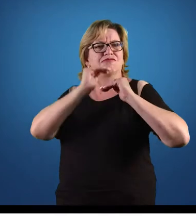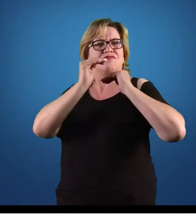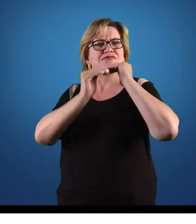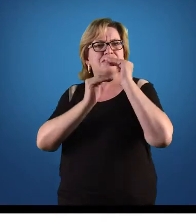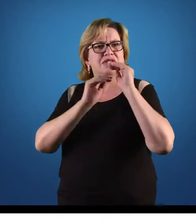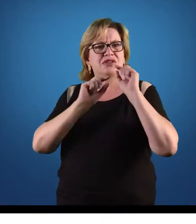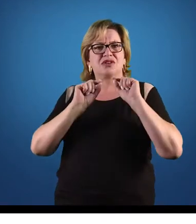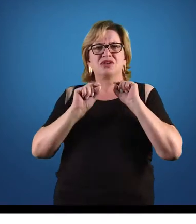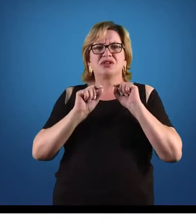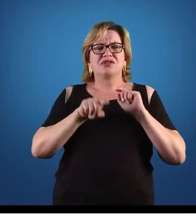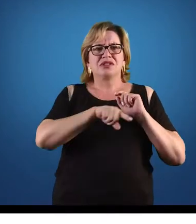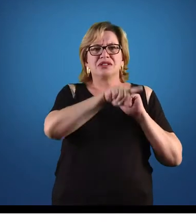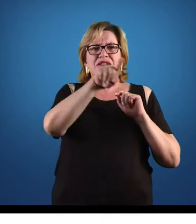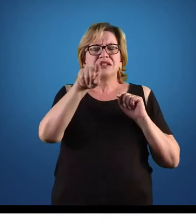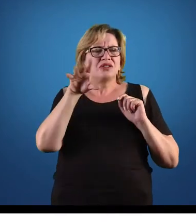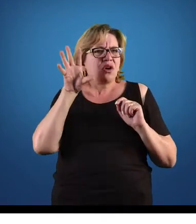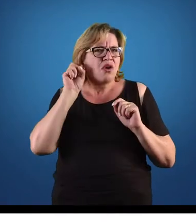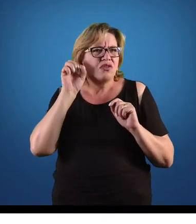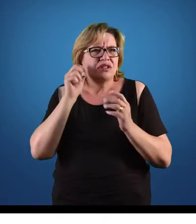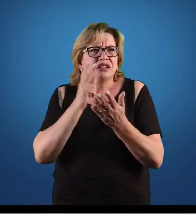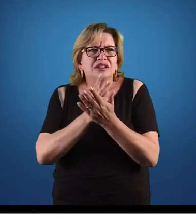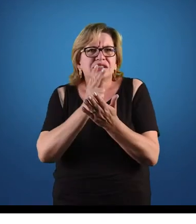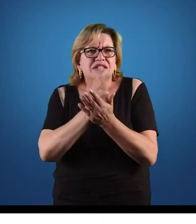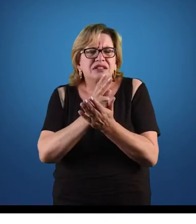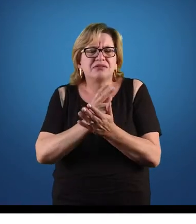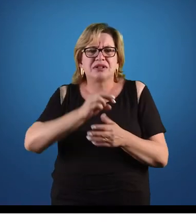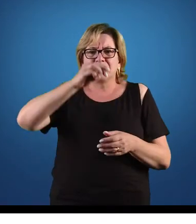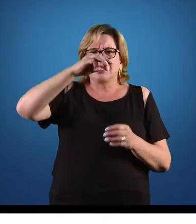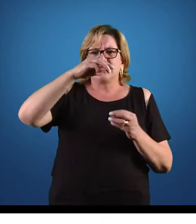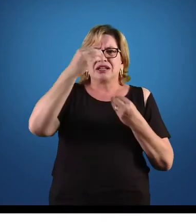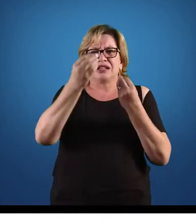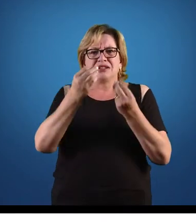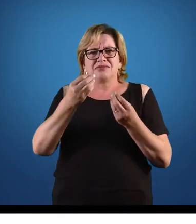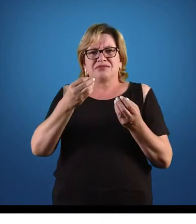O que vocês escutam por aí, a mão livre do mercado.